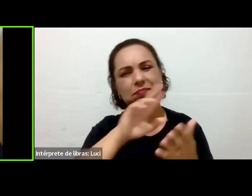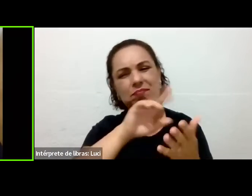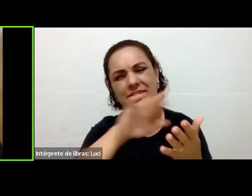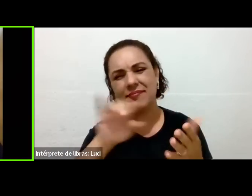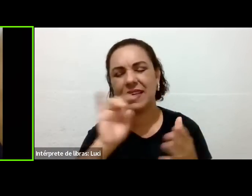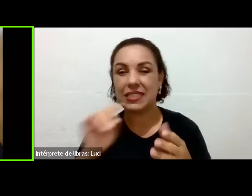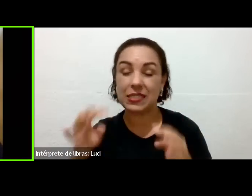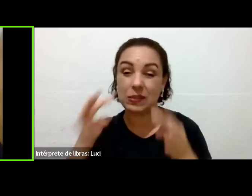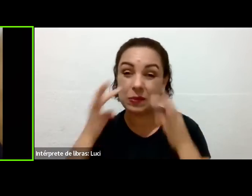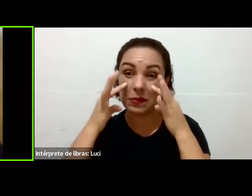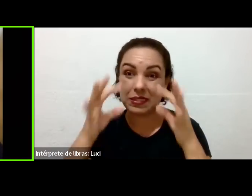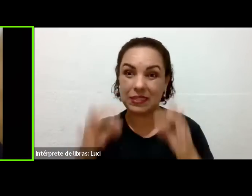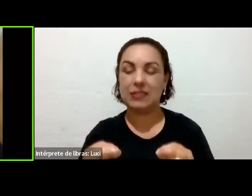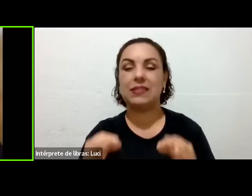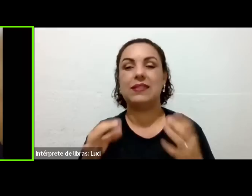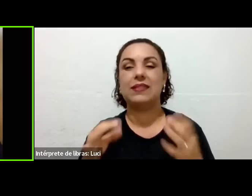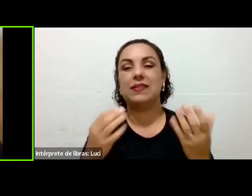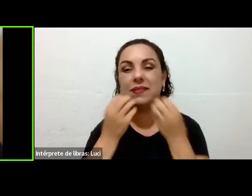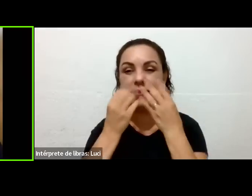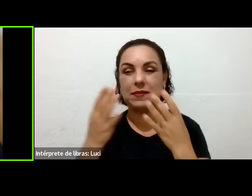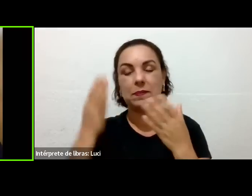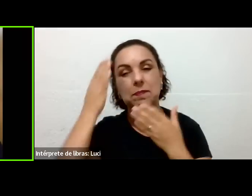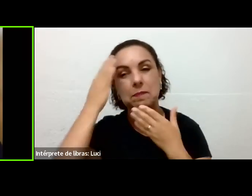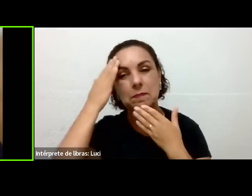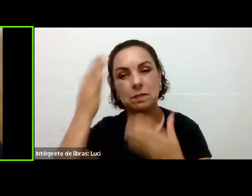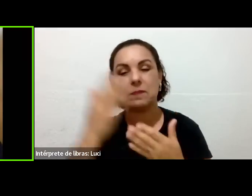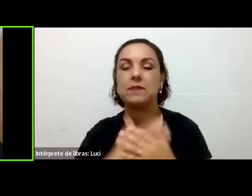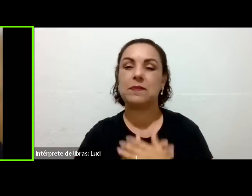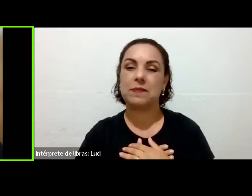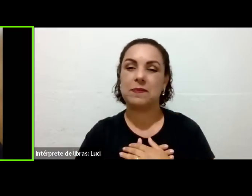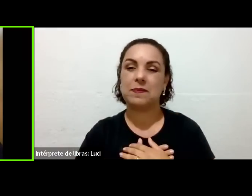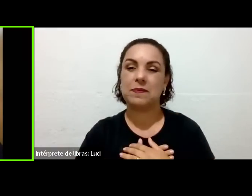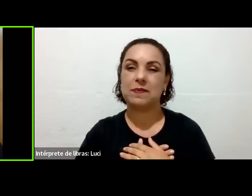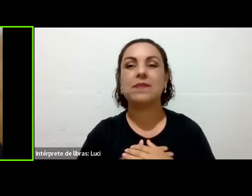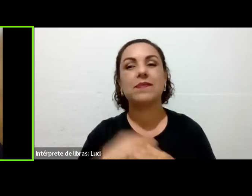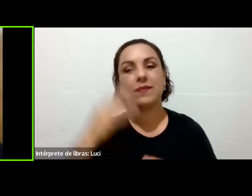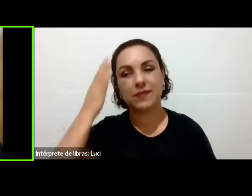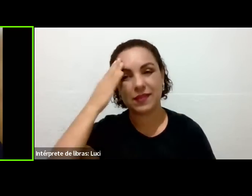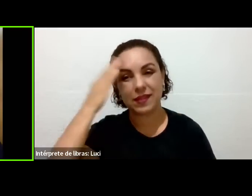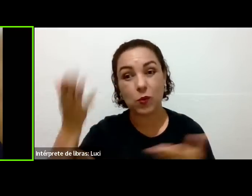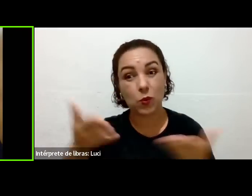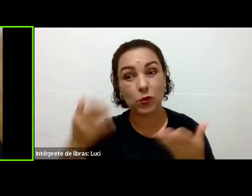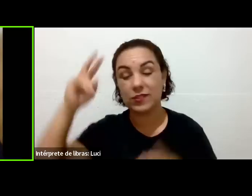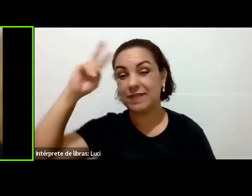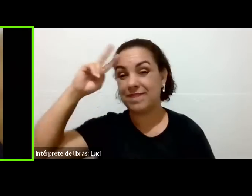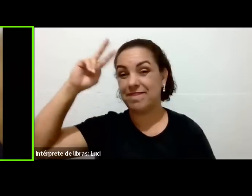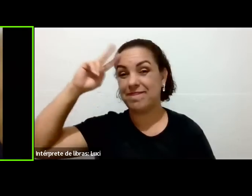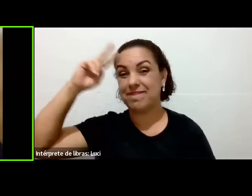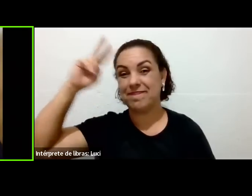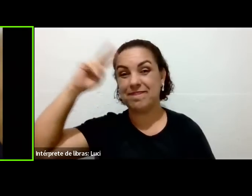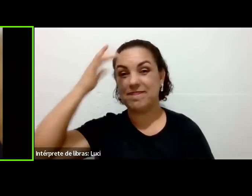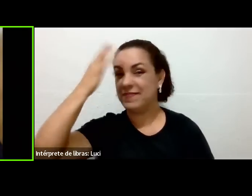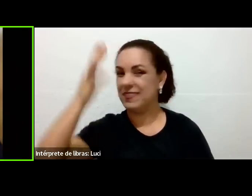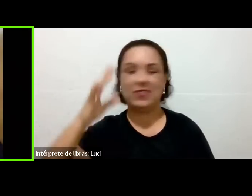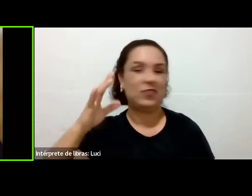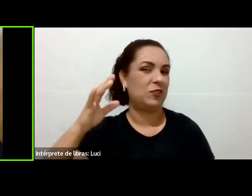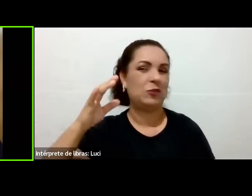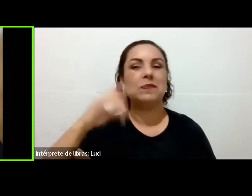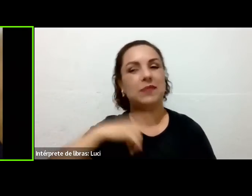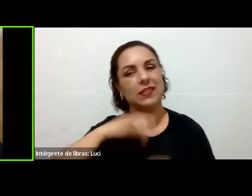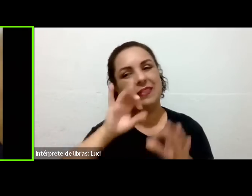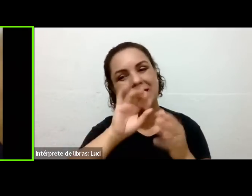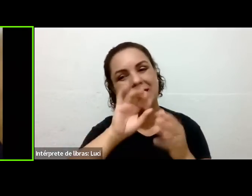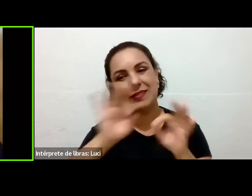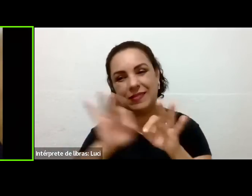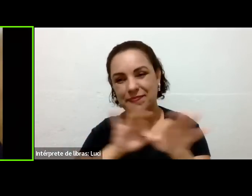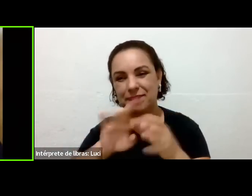obrigado, viu, pessoal? De coração. Eu sei que a rotina não é fácil, segunda-feira, né? E você, até agora, às nove e meia da noite,